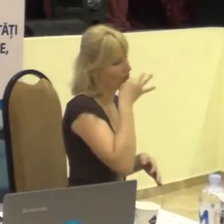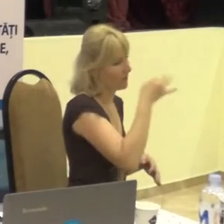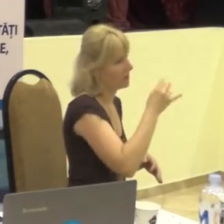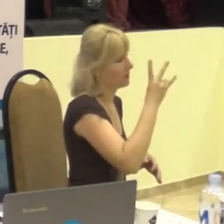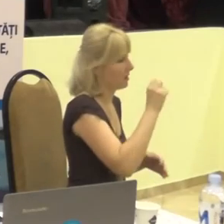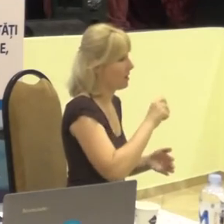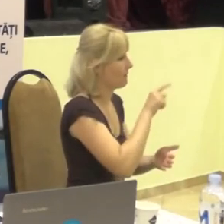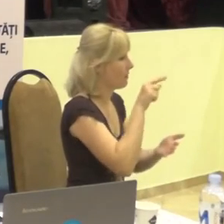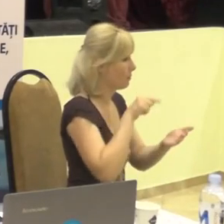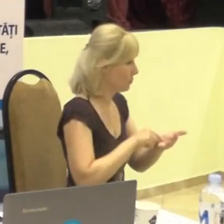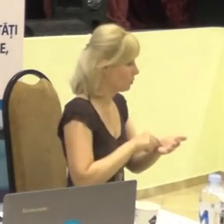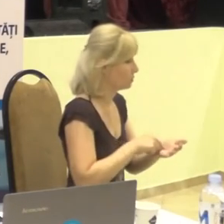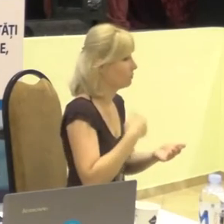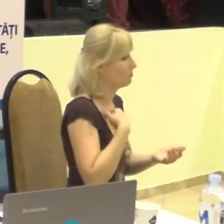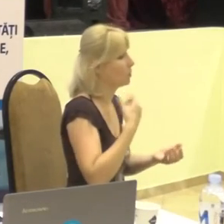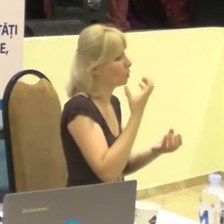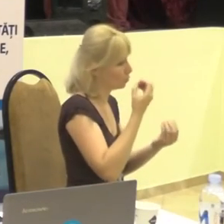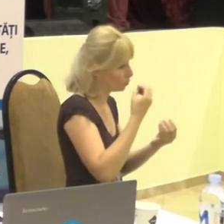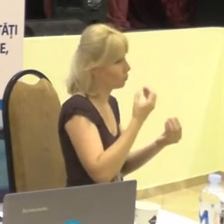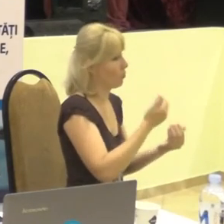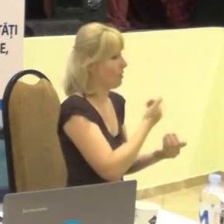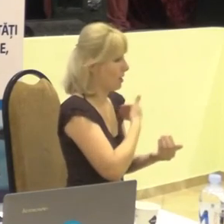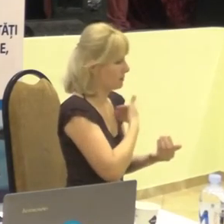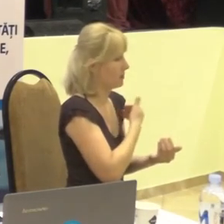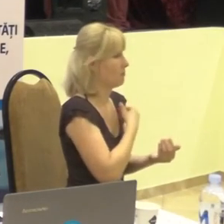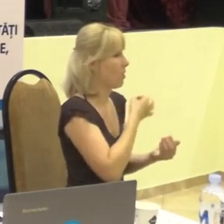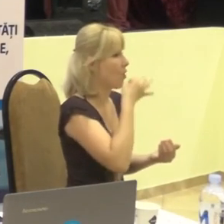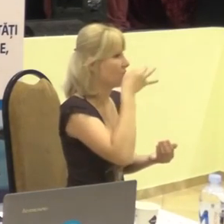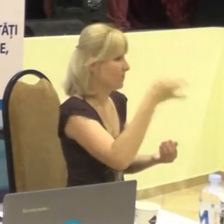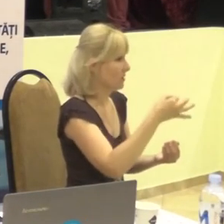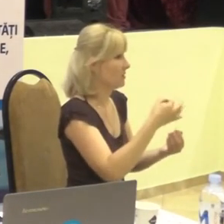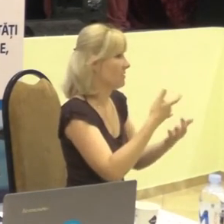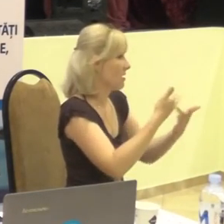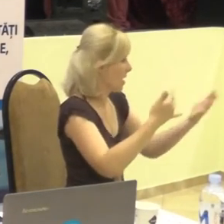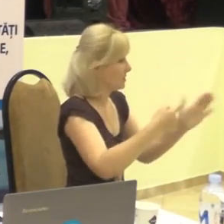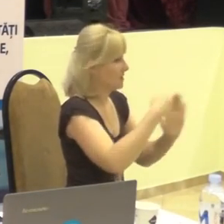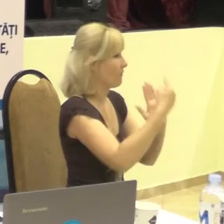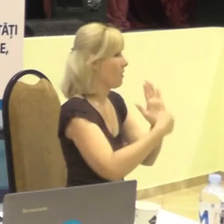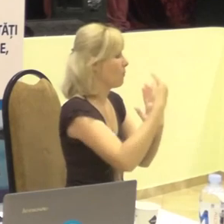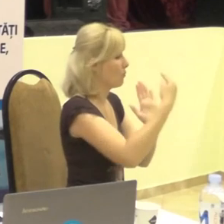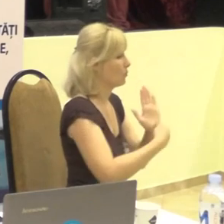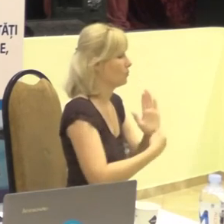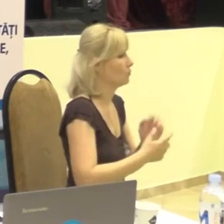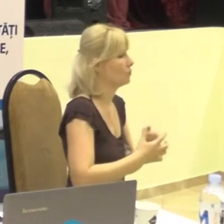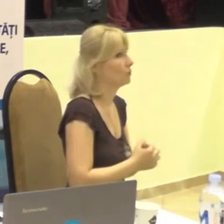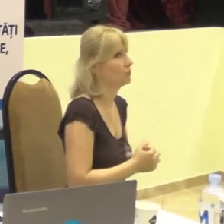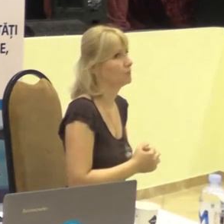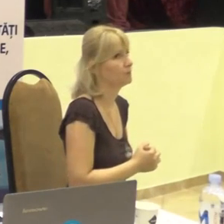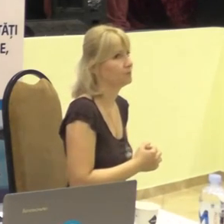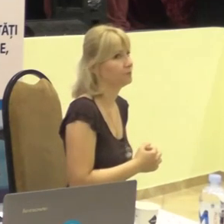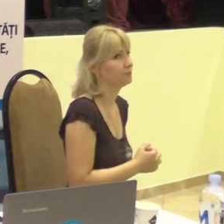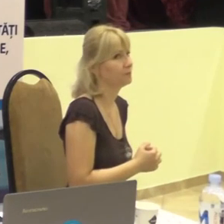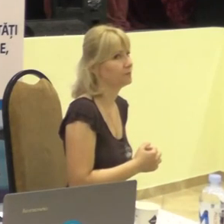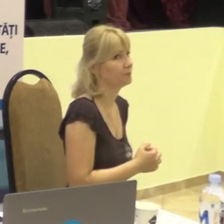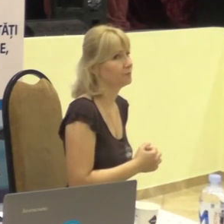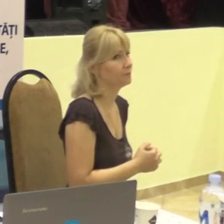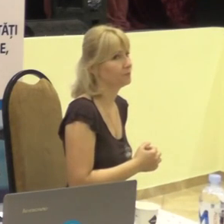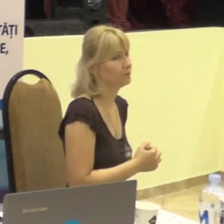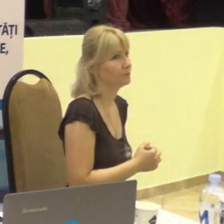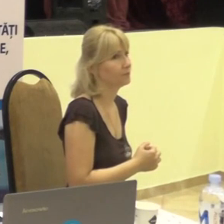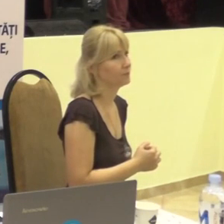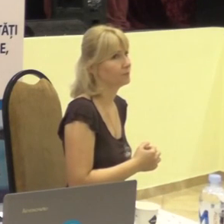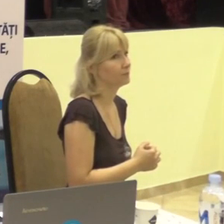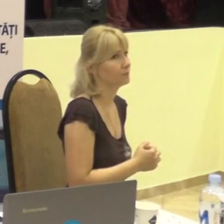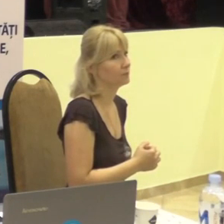fi bucurori să răspundem și la alte întrebări. Vă rog, cine a dorit să adreseze o